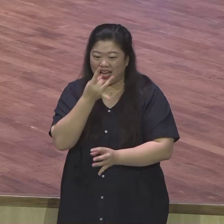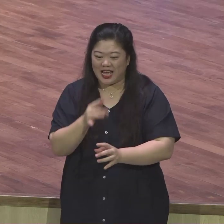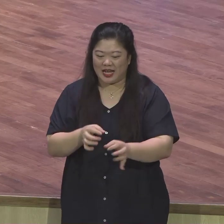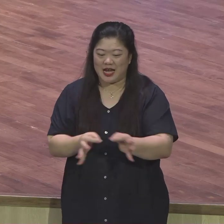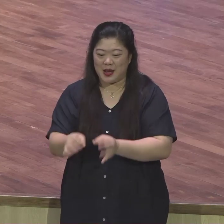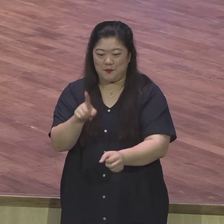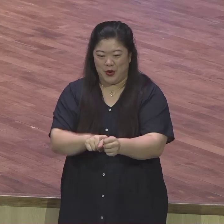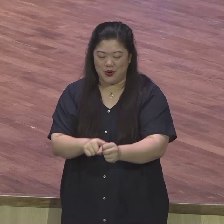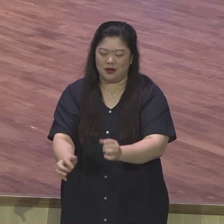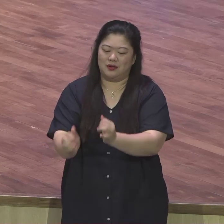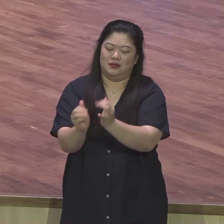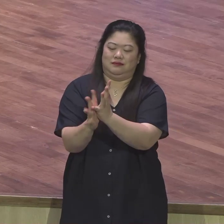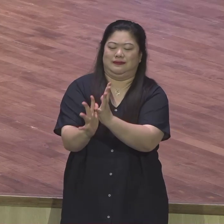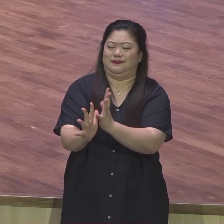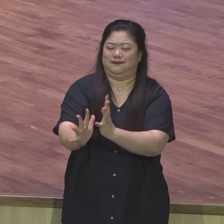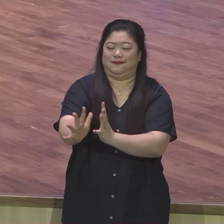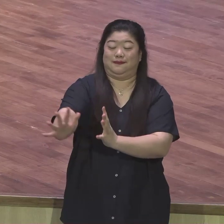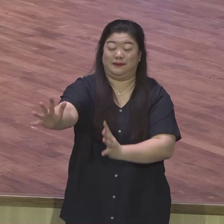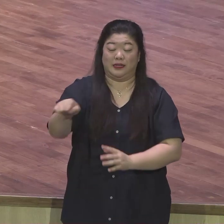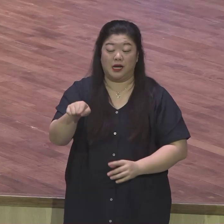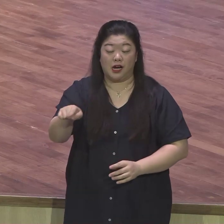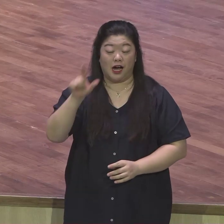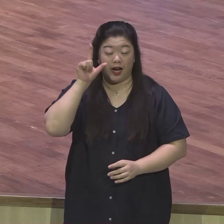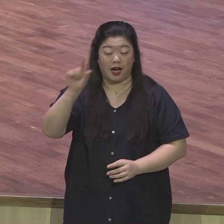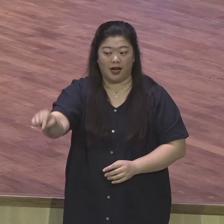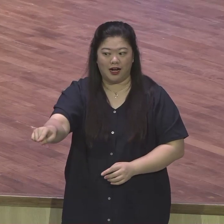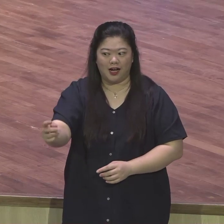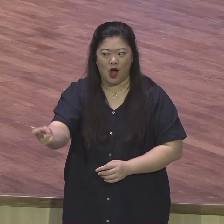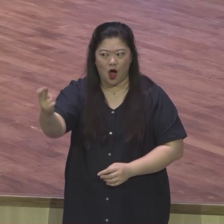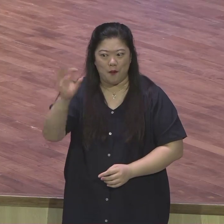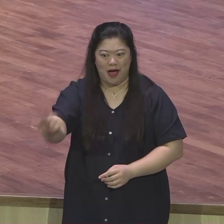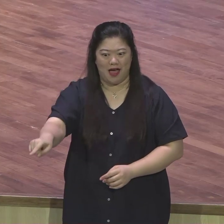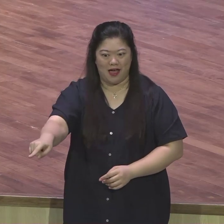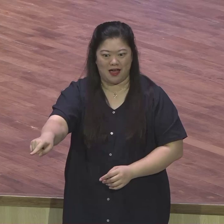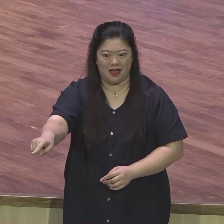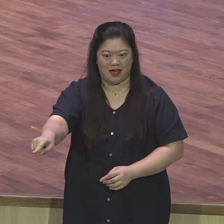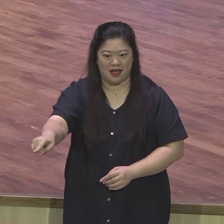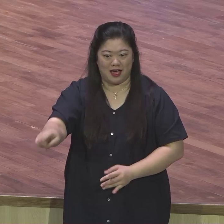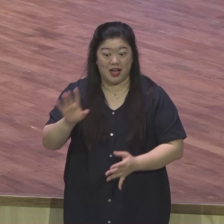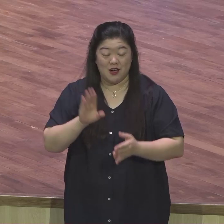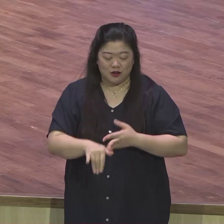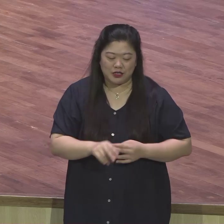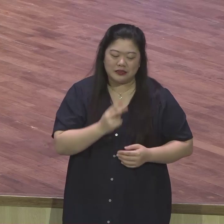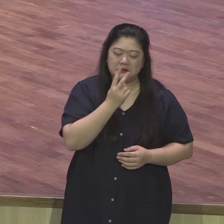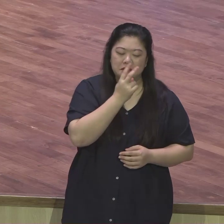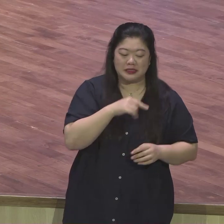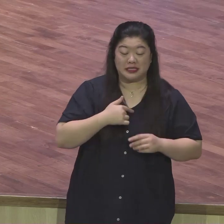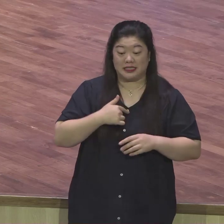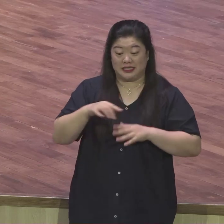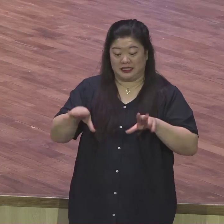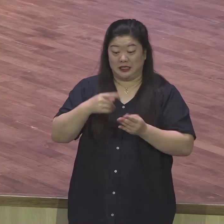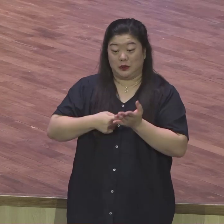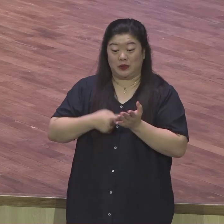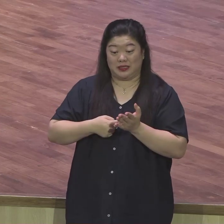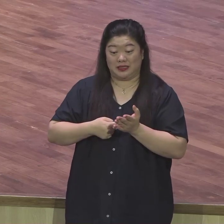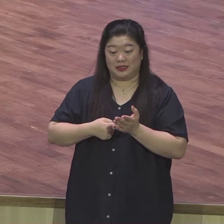정탐꾼으로 그렇게 몰아붙여가지고 이들의 근황을 알아댑니다. 애들 간첩이지 솔직히하게.